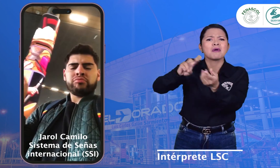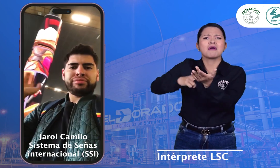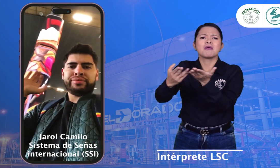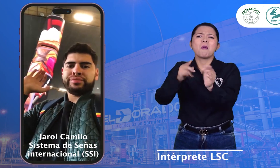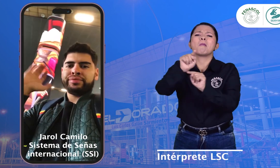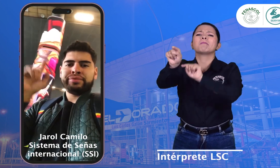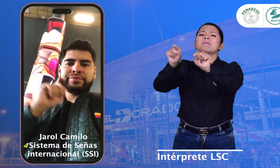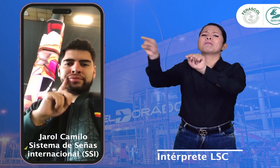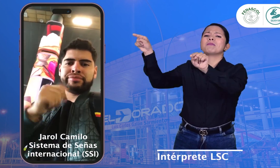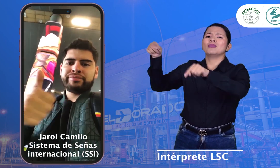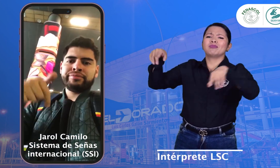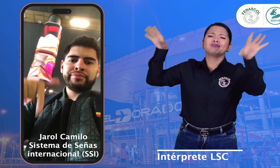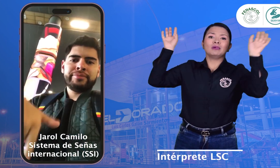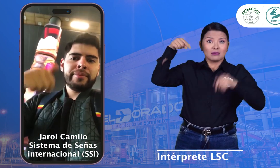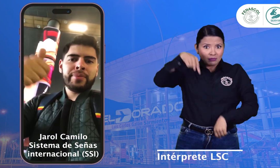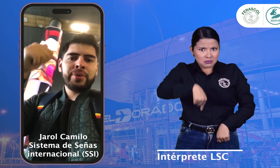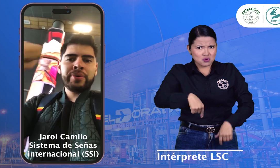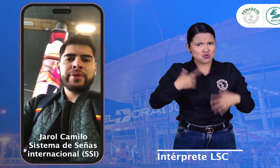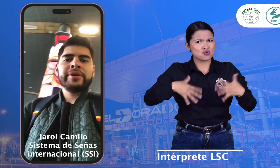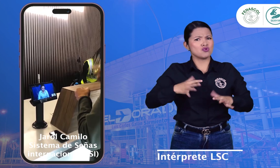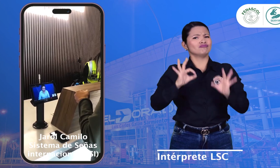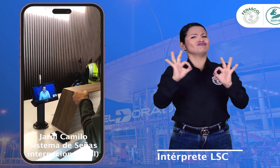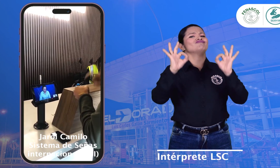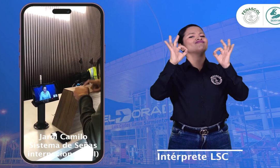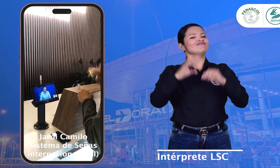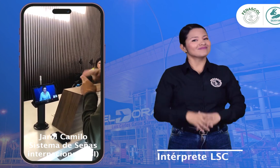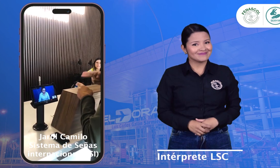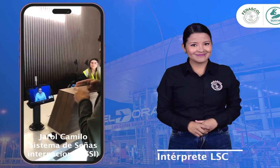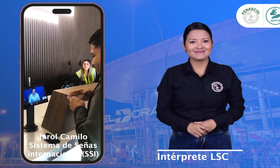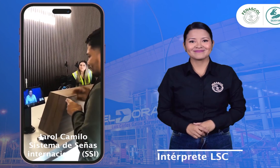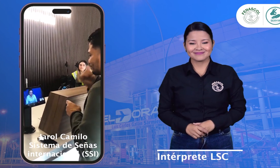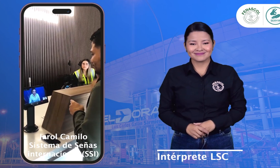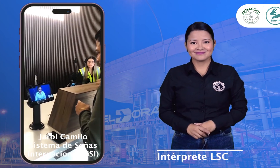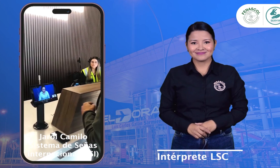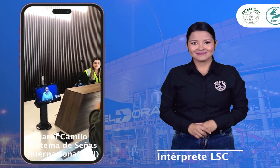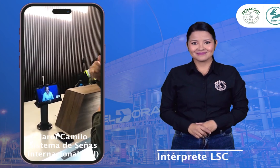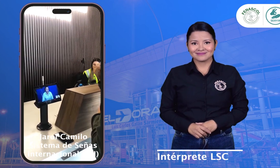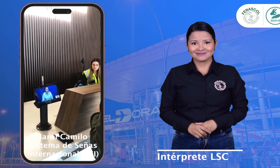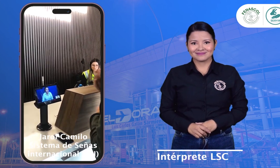en otros contextos, laborales y demás, y ahora tenerlo acá es muy bueno.